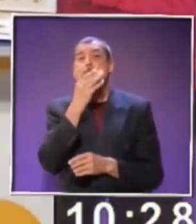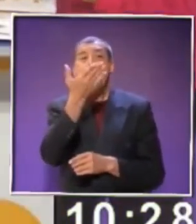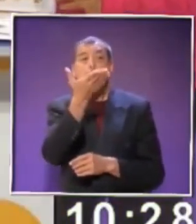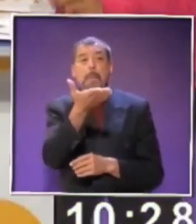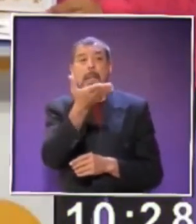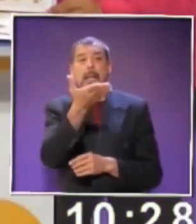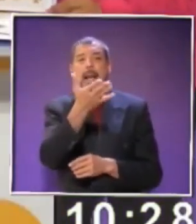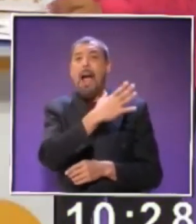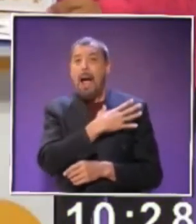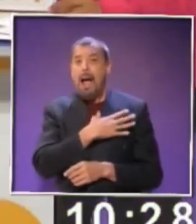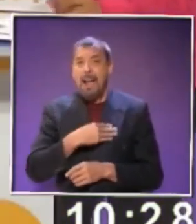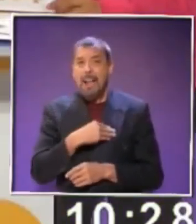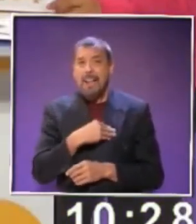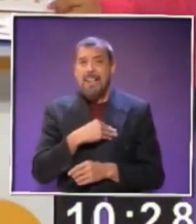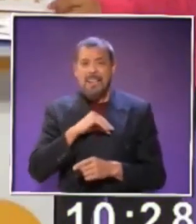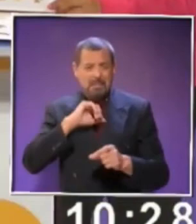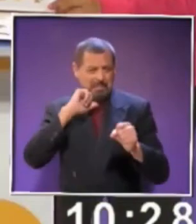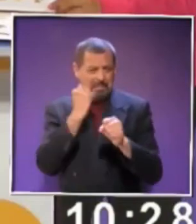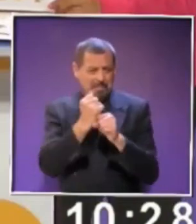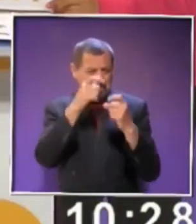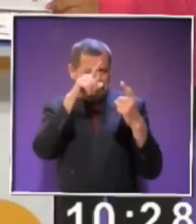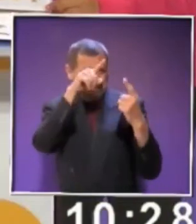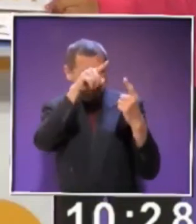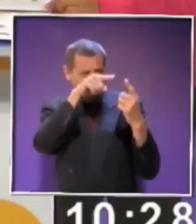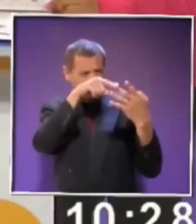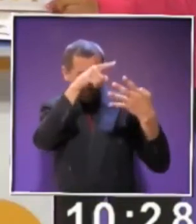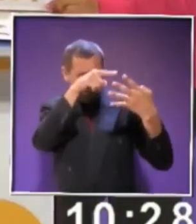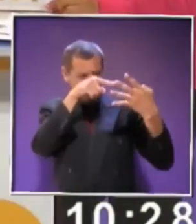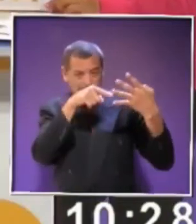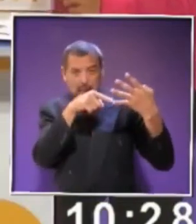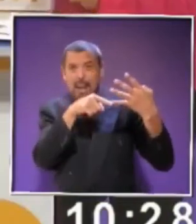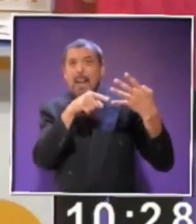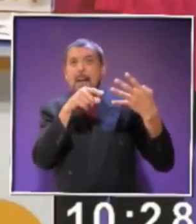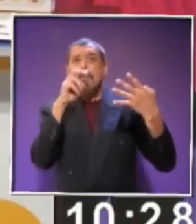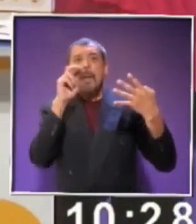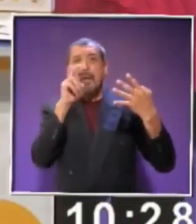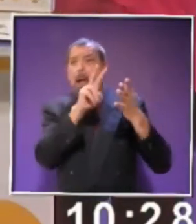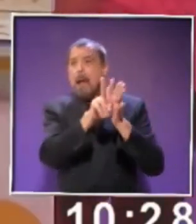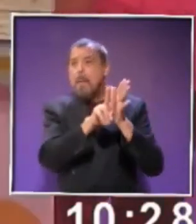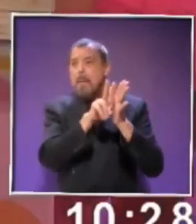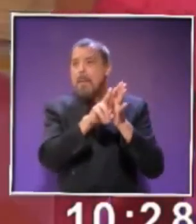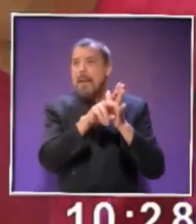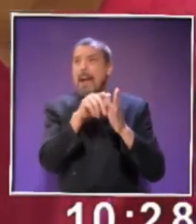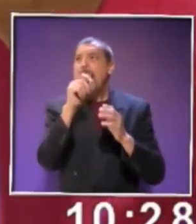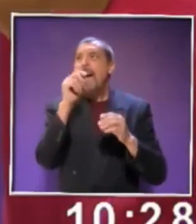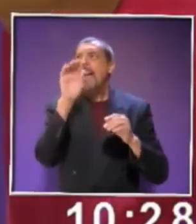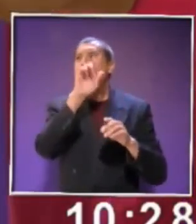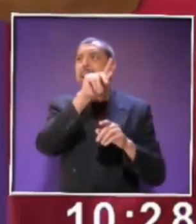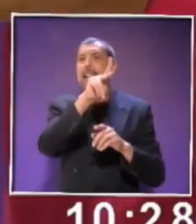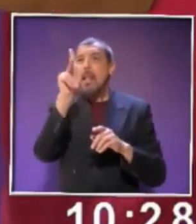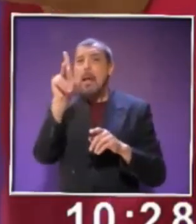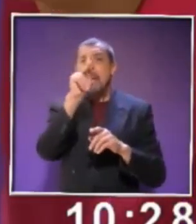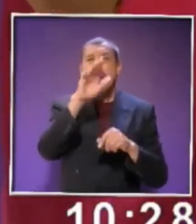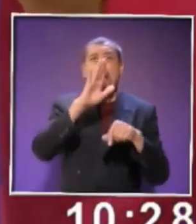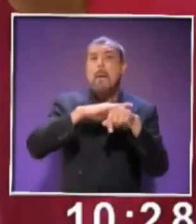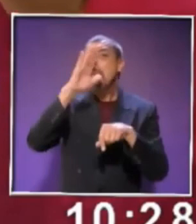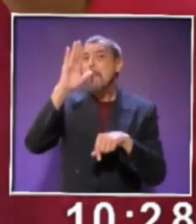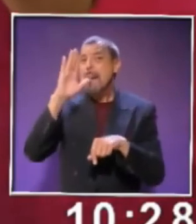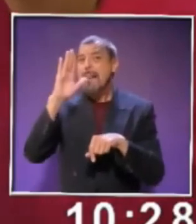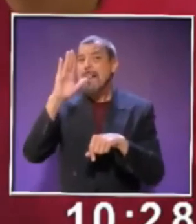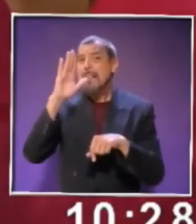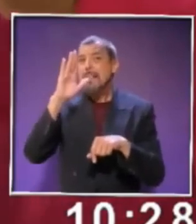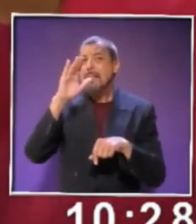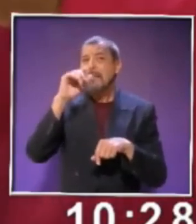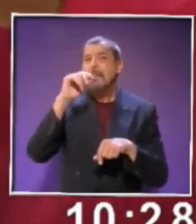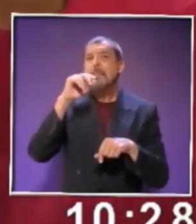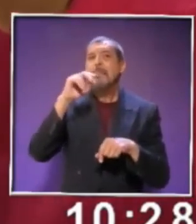su hijo que identifique con algunos de los personajes del video a quien crees que se parezca más. Pregúntale qué